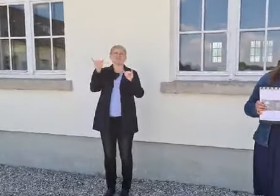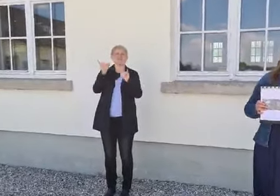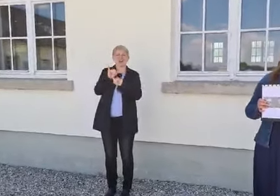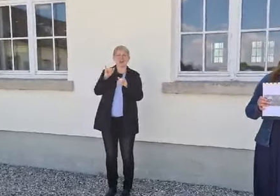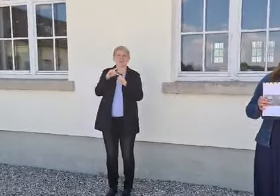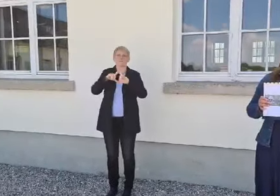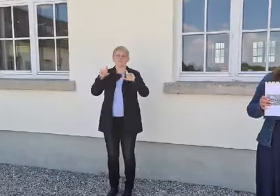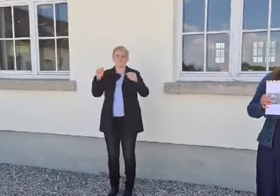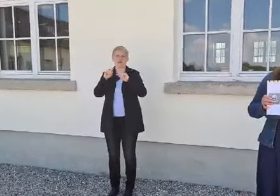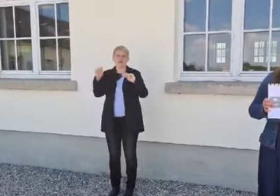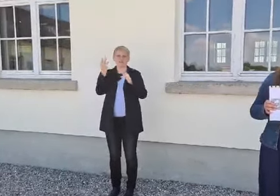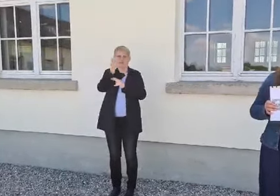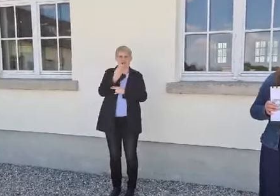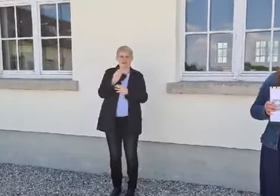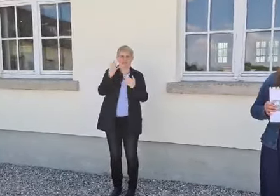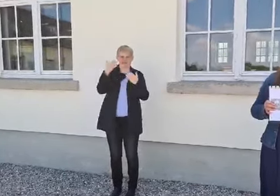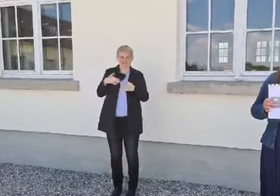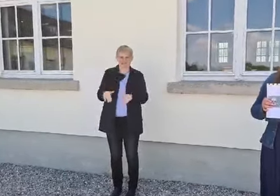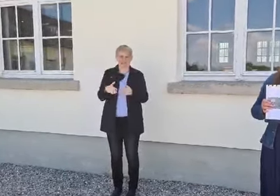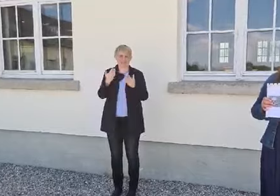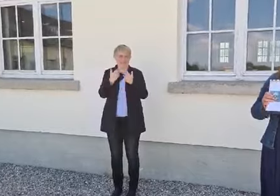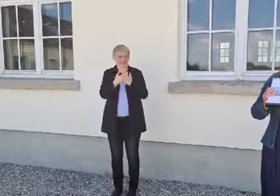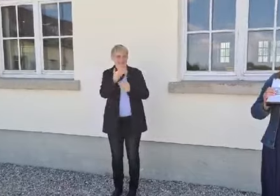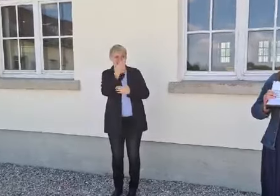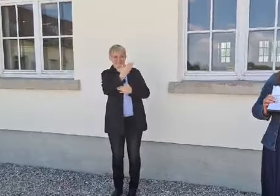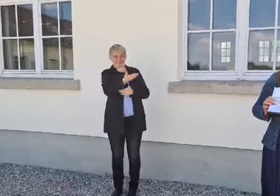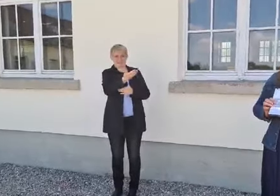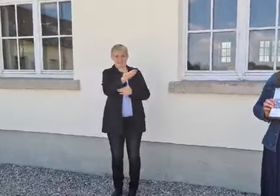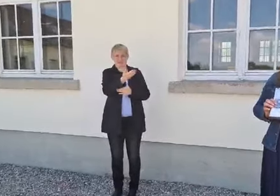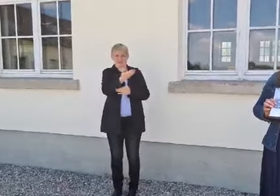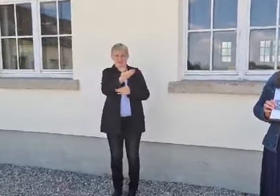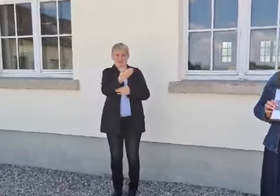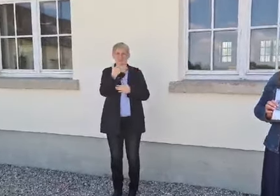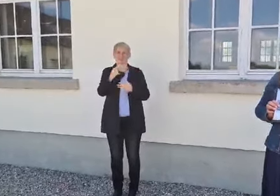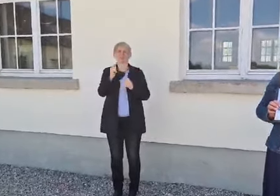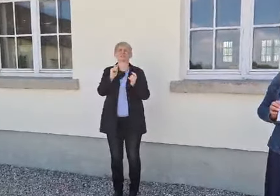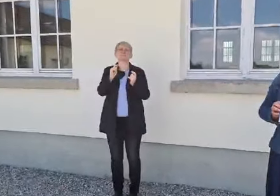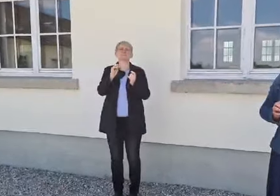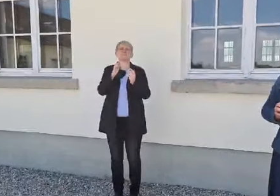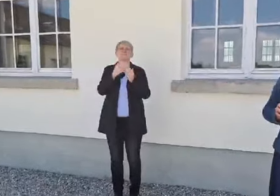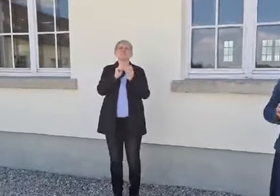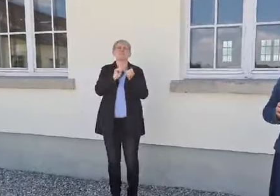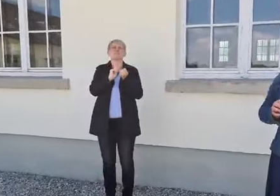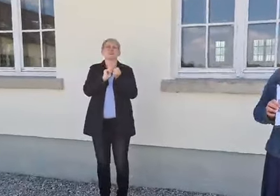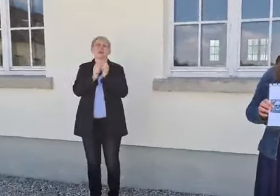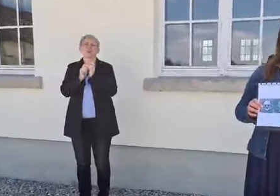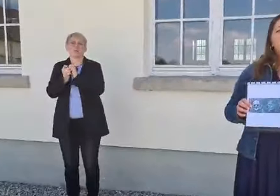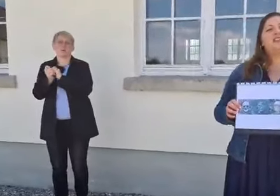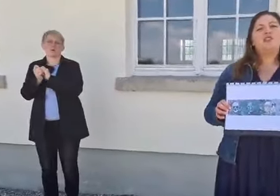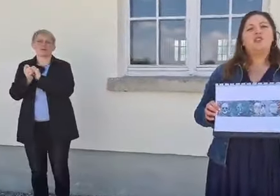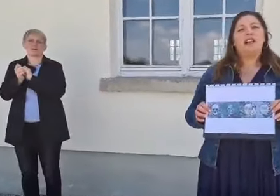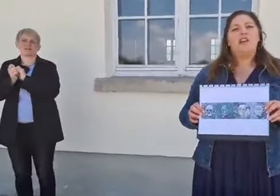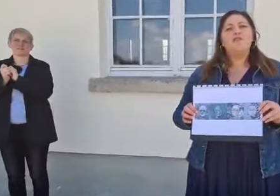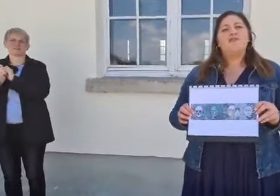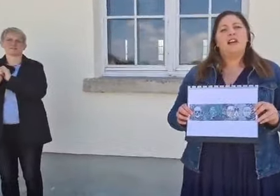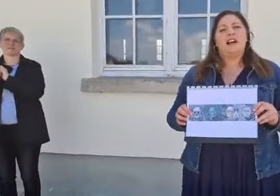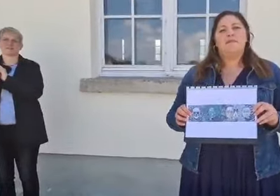hat. Dieses Bild zeigt tatsächlich die Veränderungen, die Menschen durchlaufen haben.